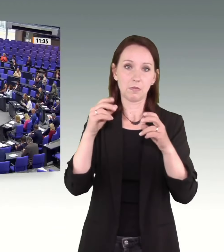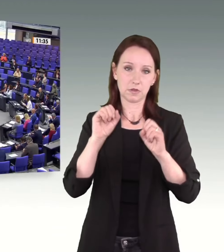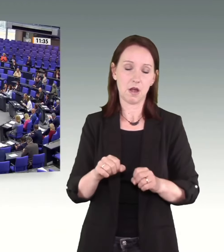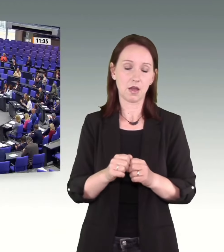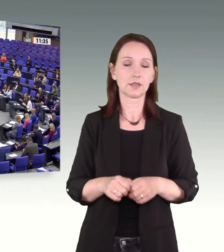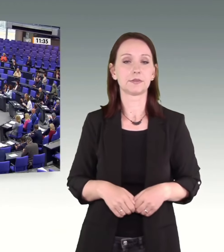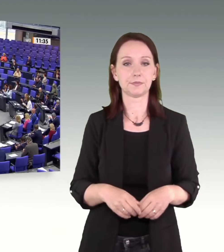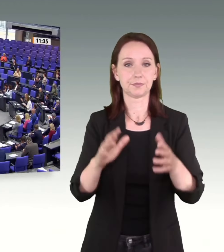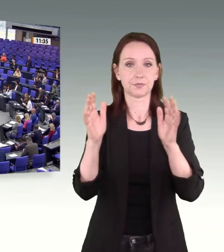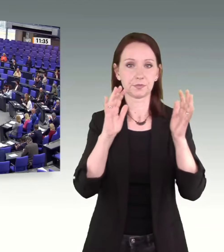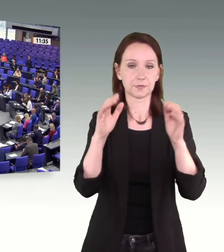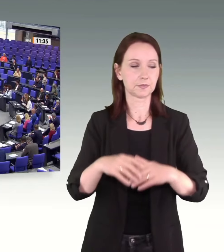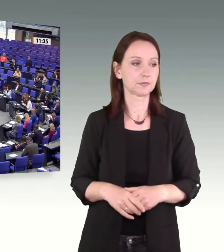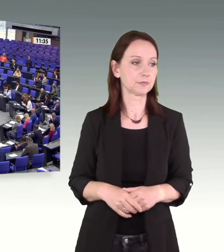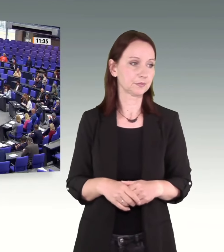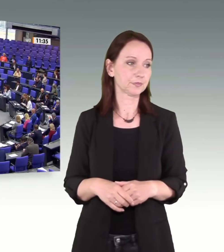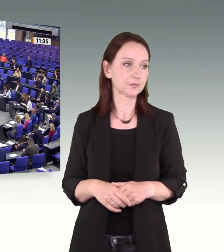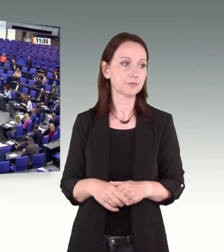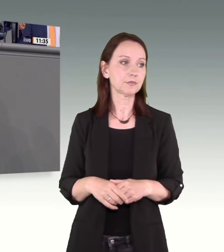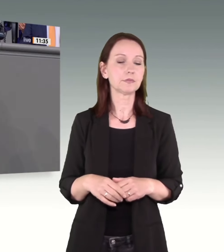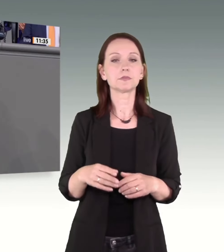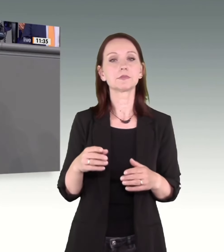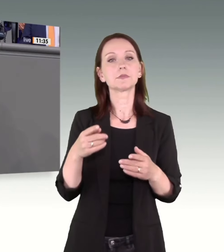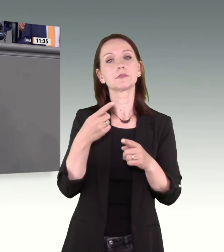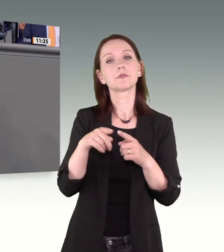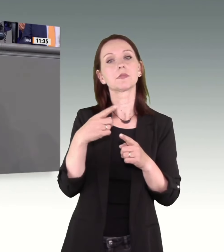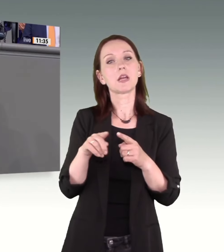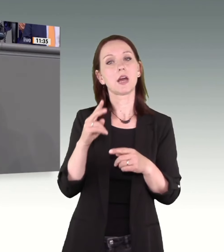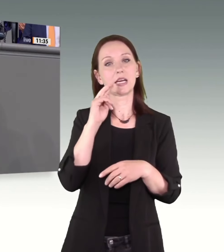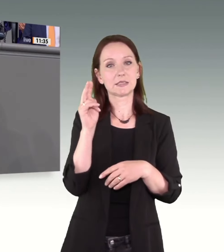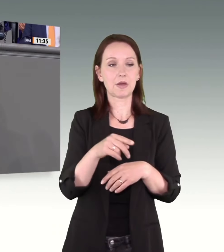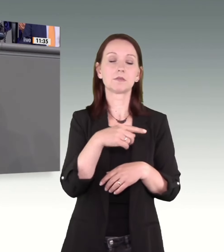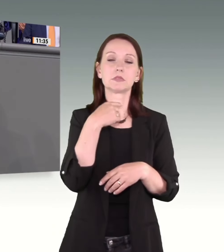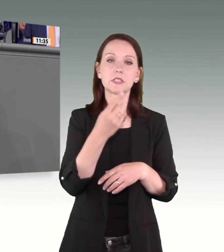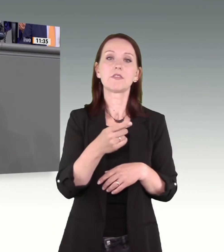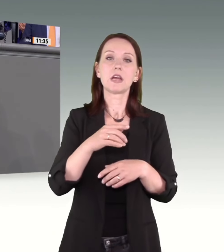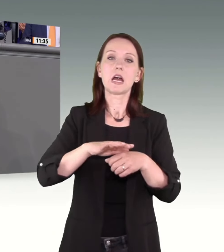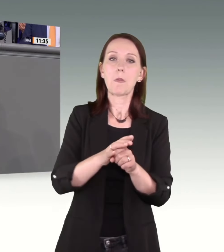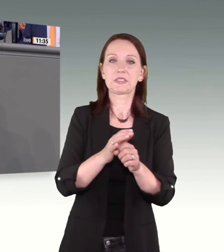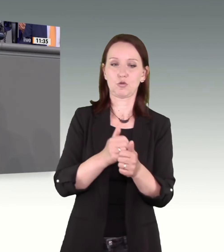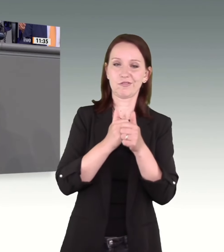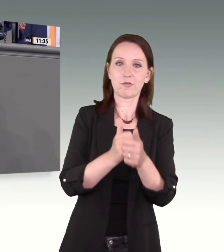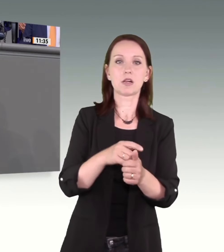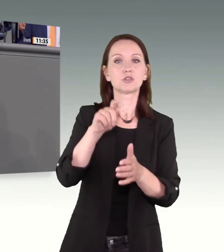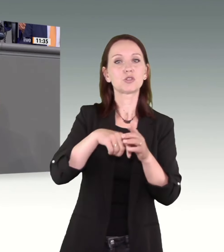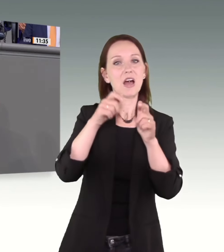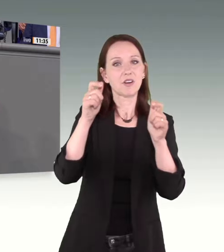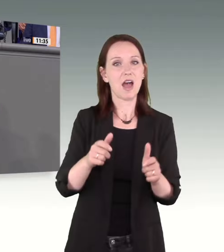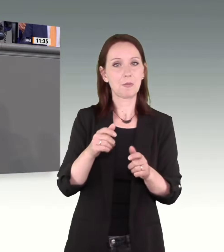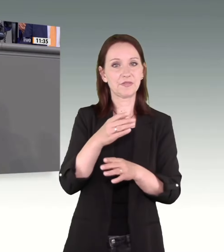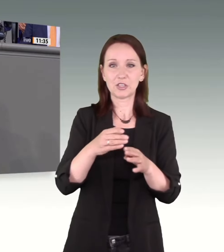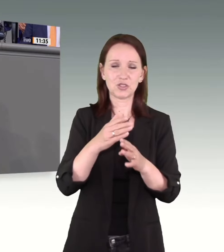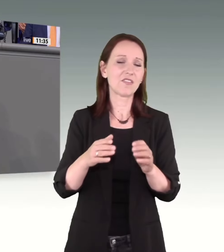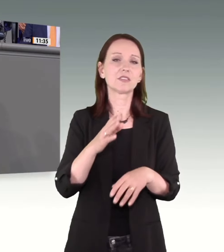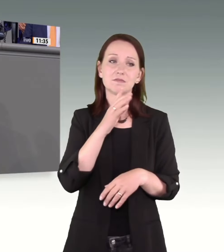Dann muss ich einen weiteren Aspekt nennen. Wenn ich sage Repression und Strafrahmen verschärfen, lassen Sie einen wesentlichen Teil weg. Das Ganze funktioniert